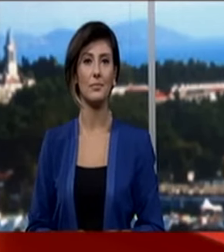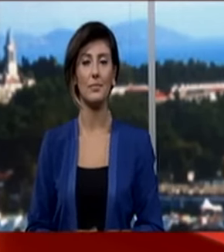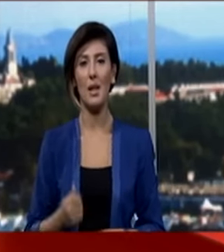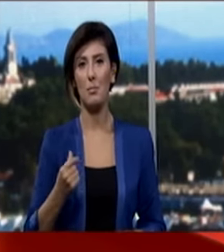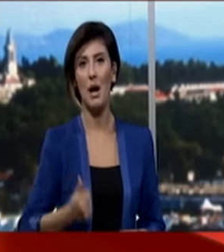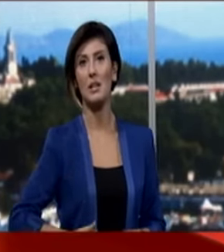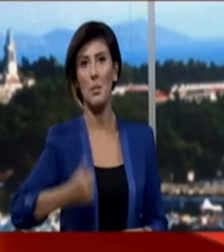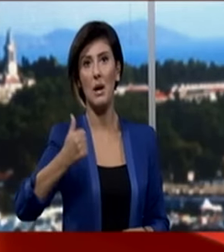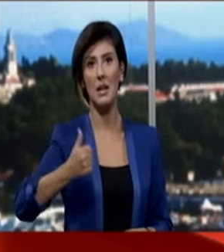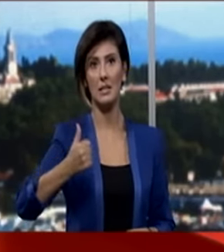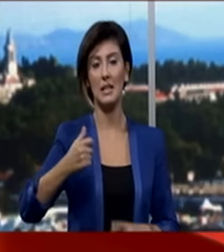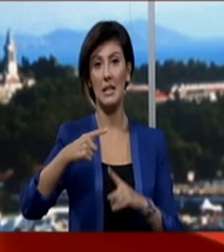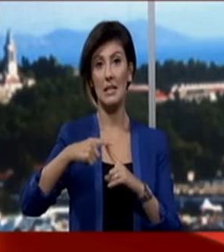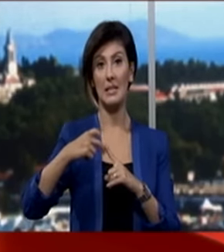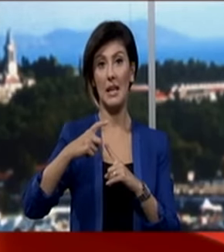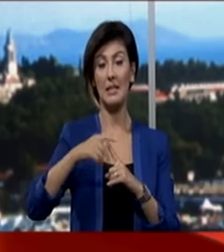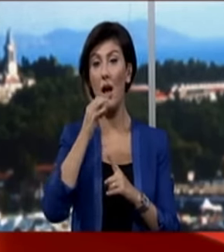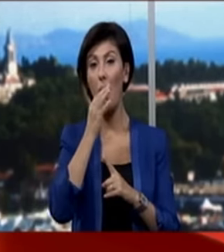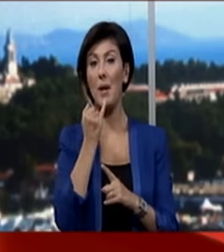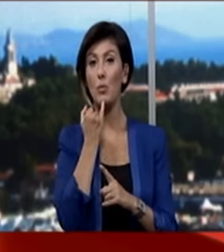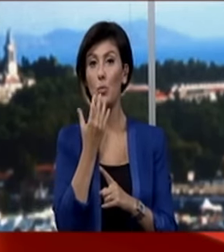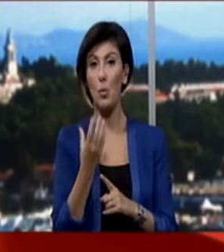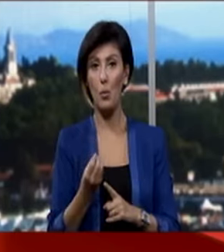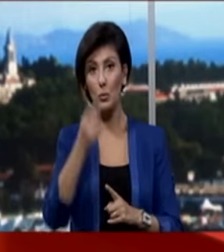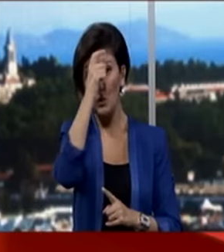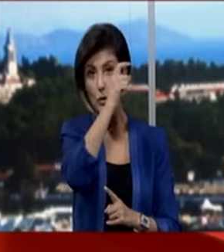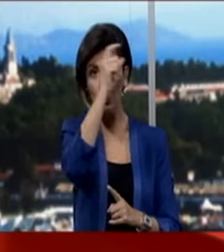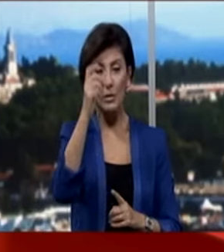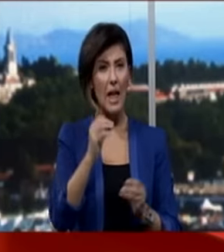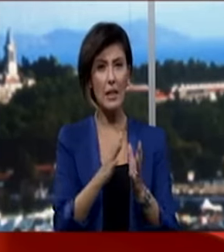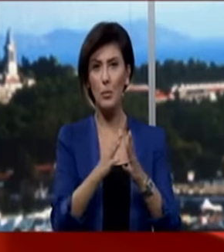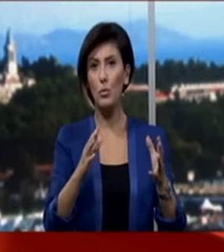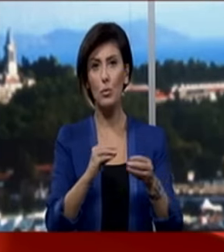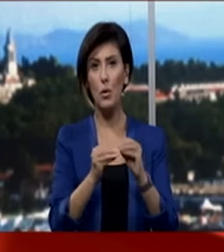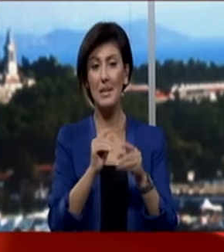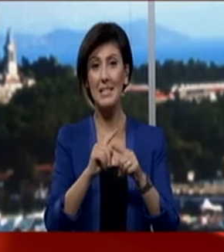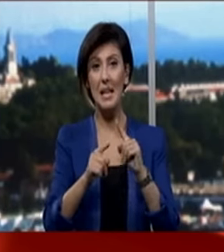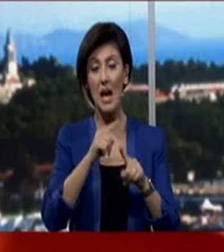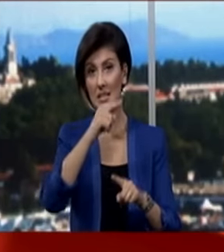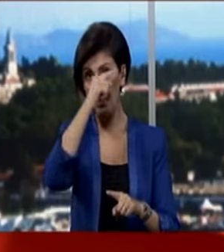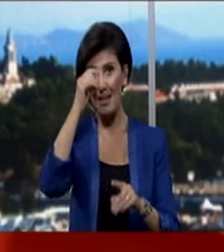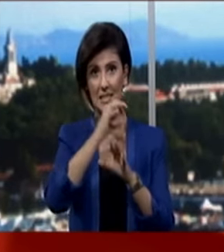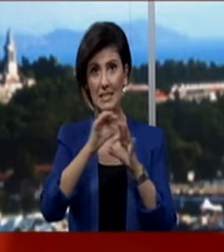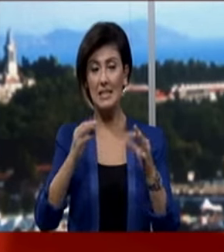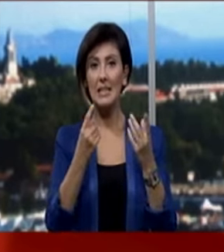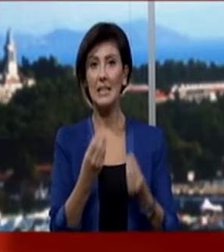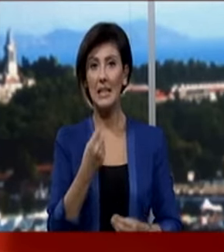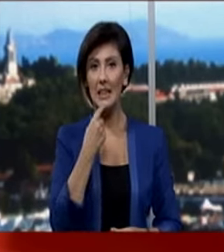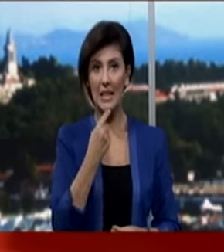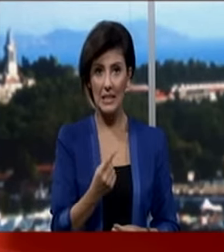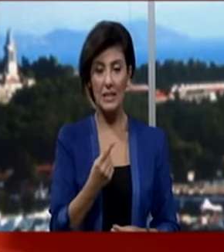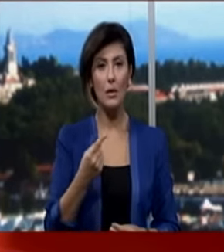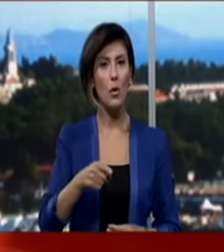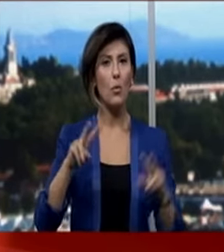Maliye Bakanı Mehmet Şimşek, TRT Haber'in konuğu oldu. Türkiye'nin en büyük sorunu siyasi belirsizlik dedi. Şimşek'in